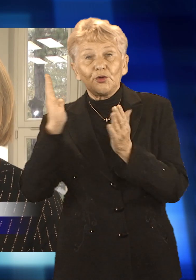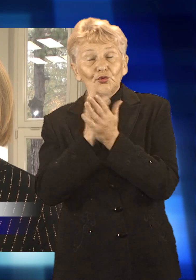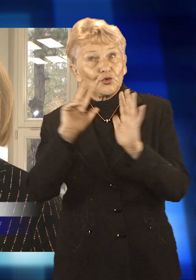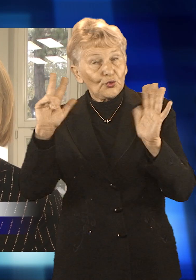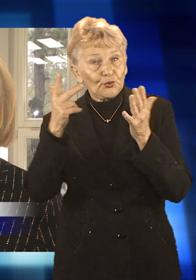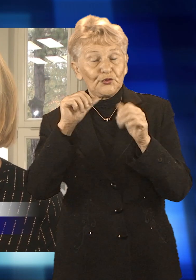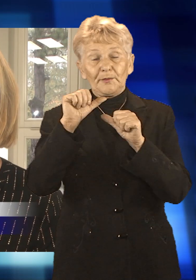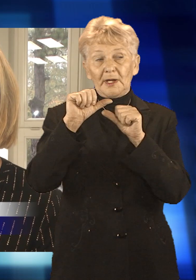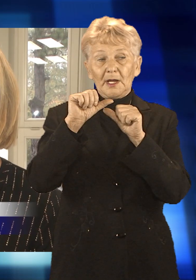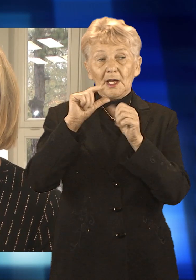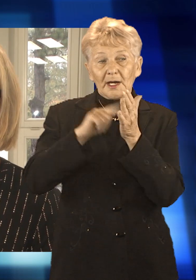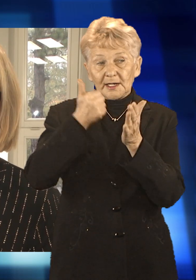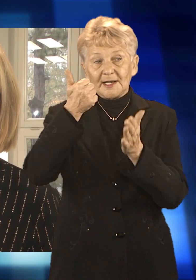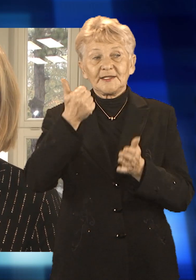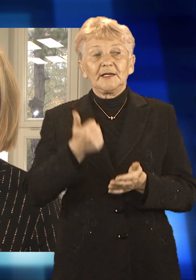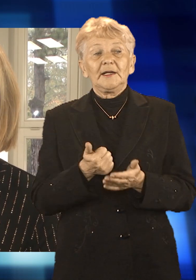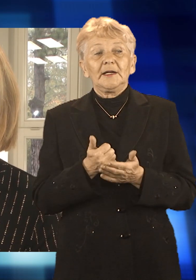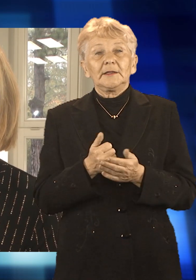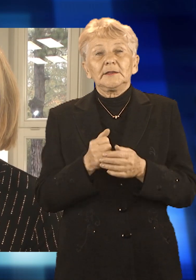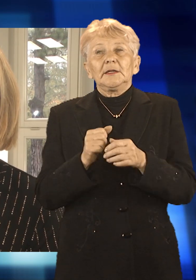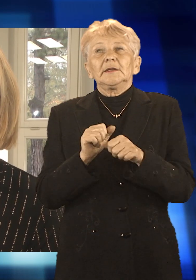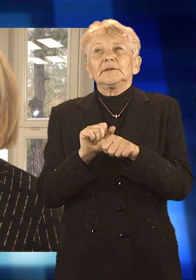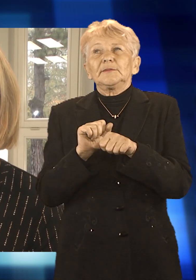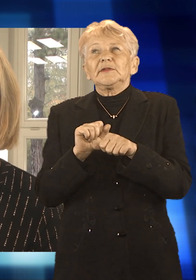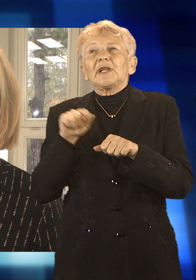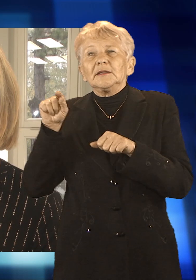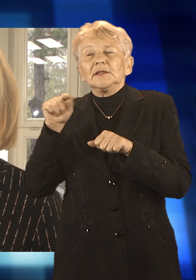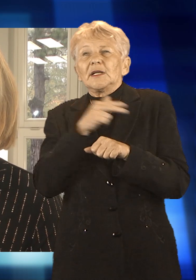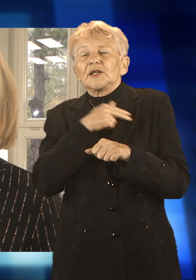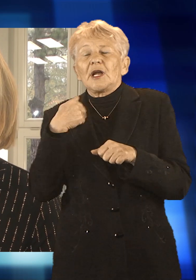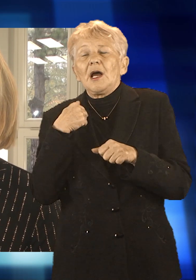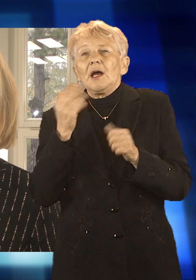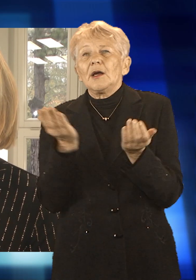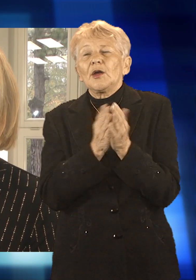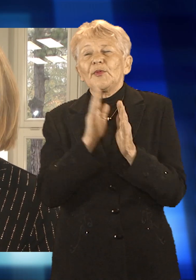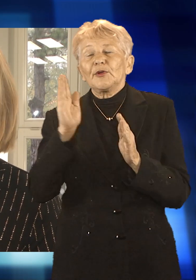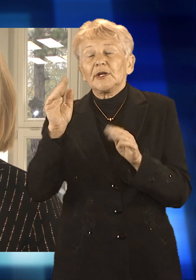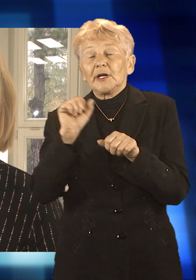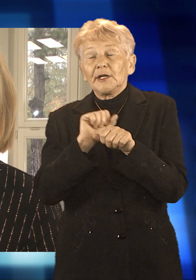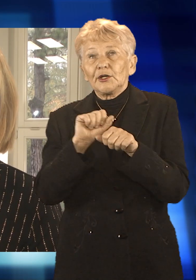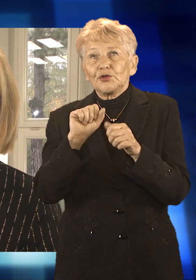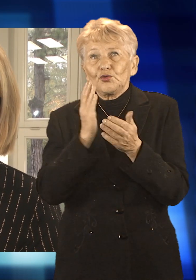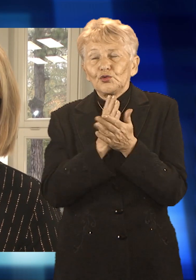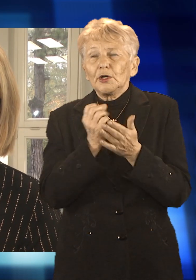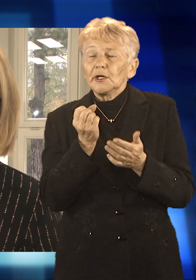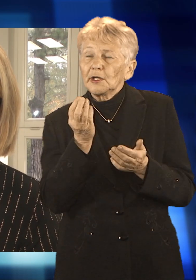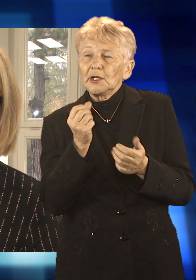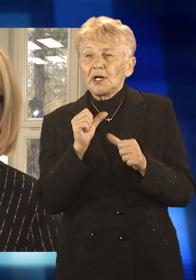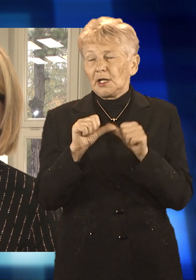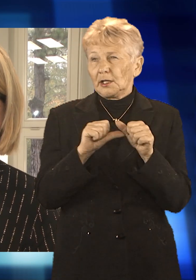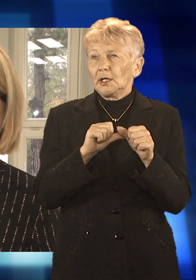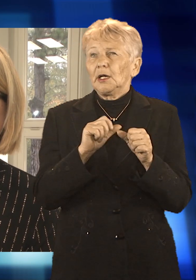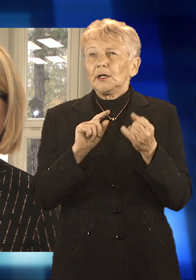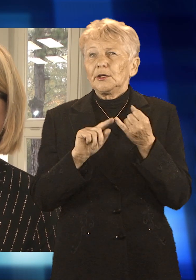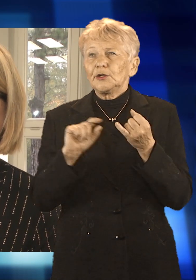Biblioteka uczestniczy od dobrych kilku lat w tym festiwalu. Co dwa lata w listopadzie